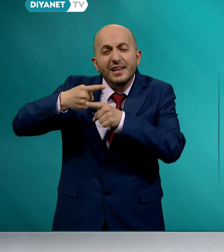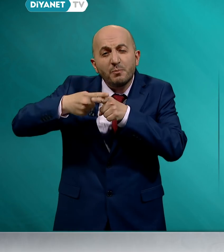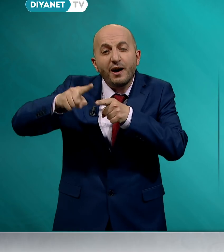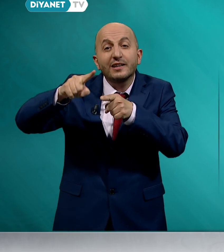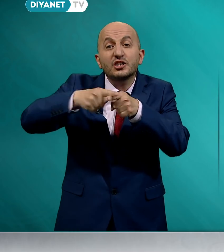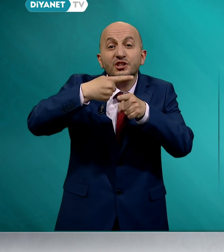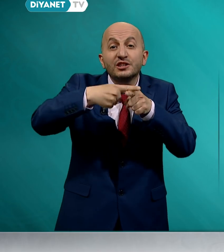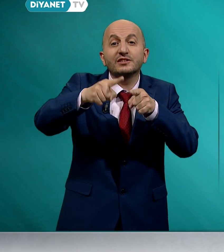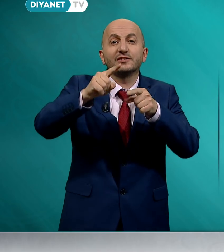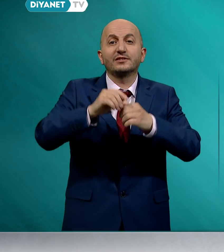paylaşır.